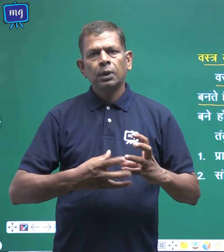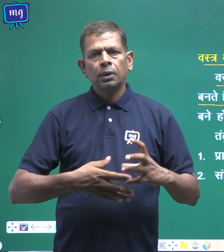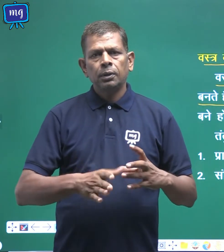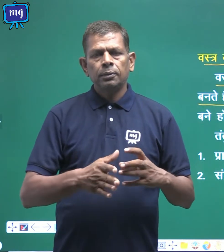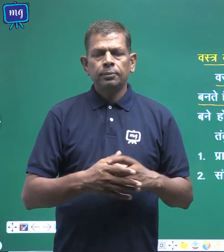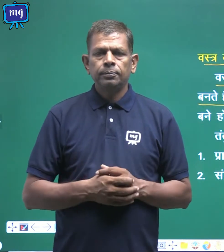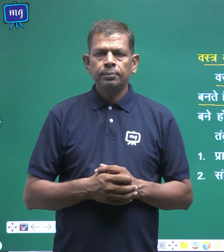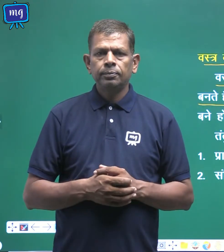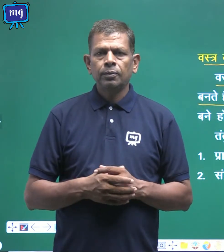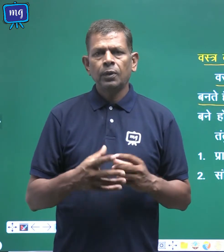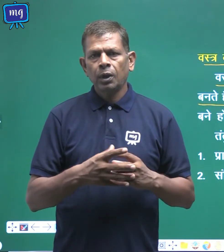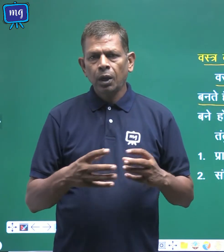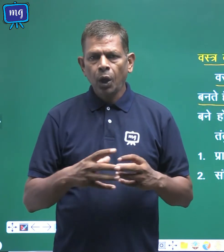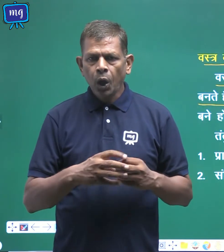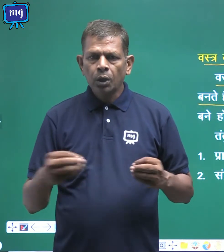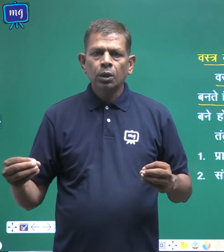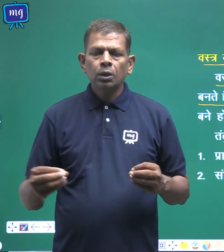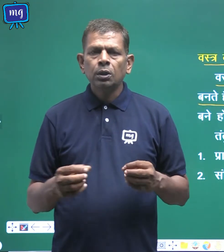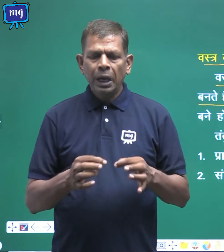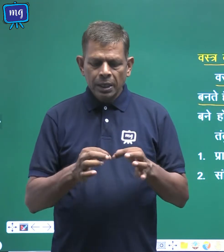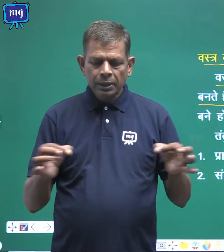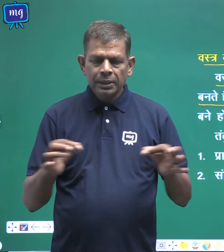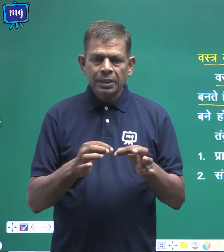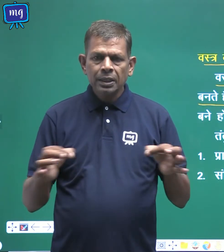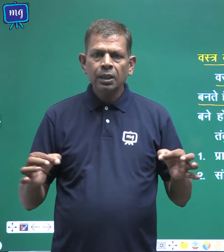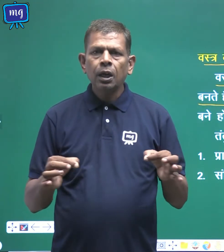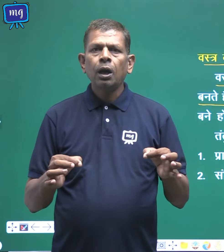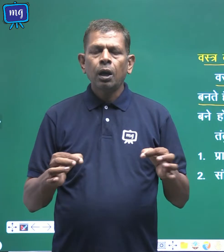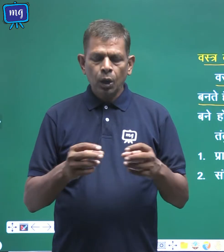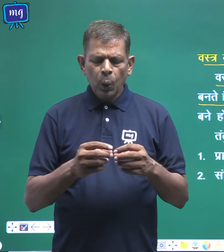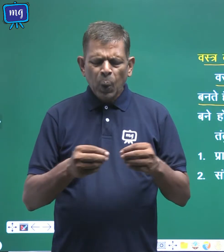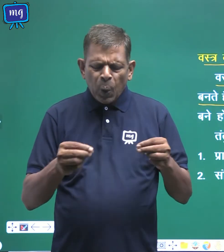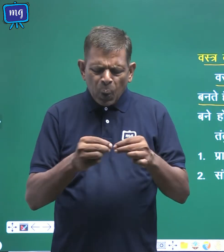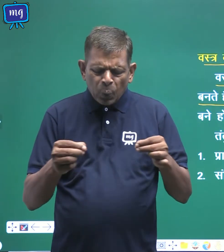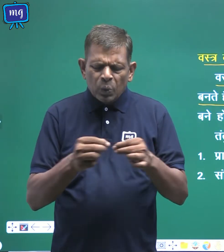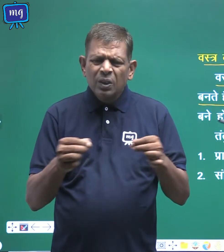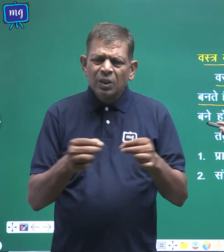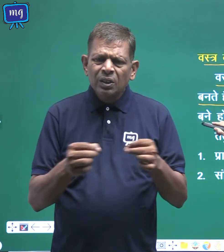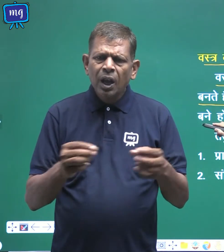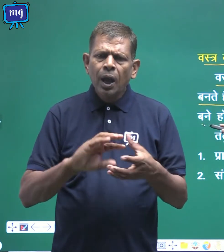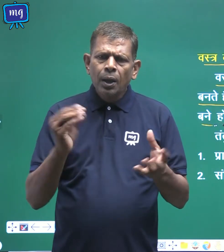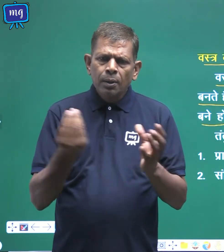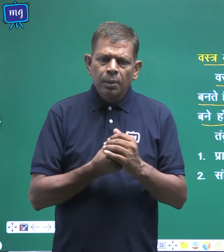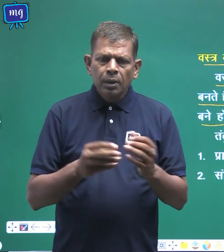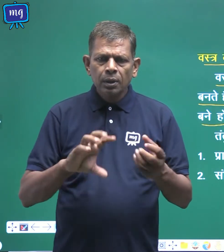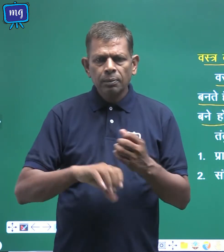तथा तागे तंतुों से मिलकर बने होते हैं